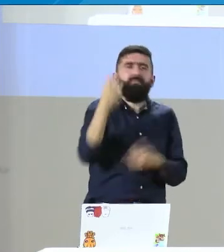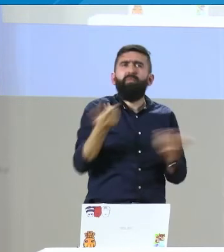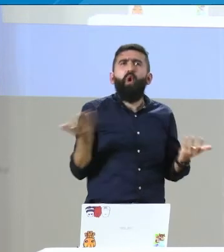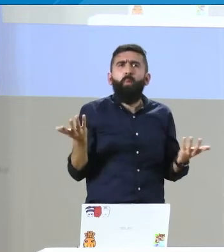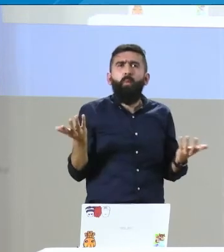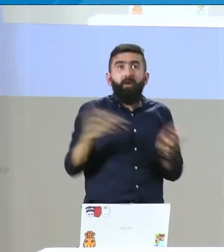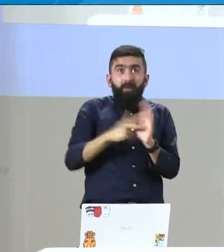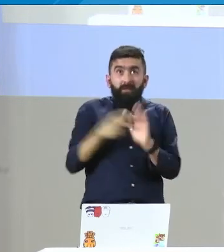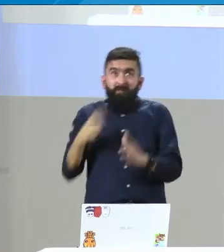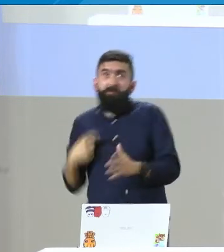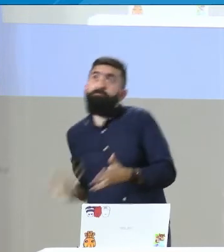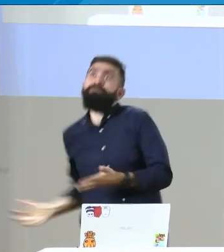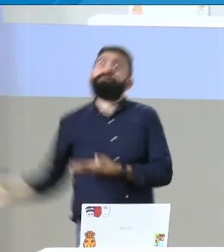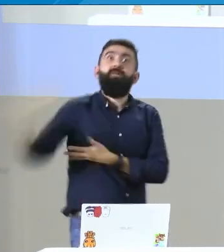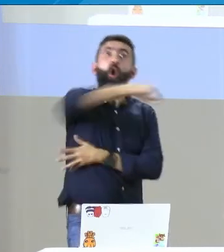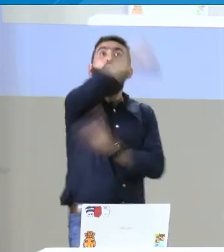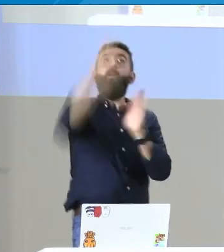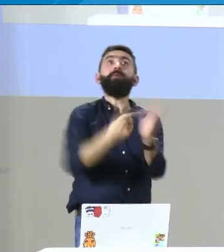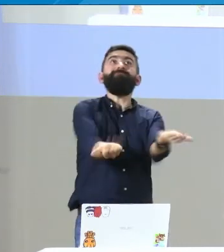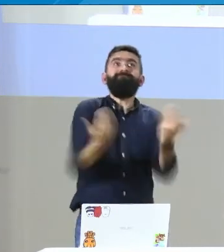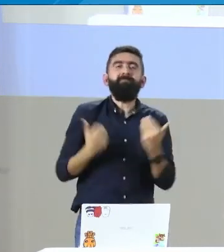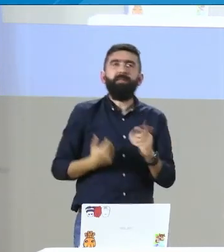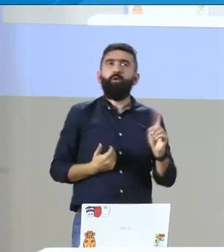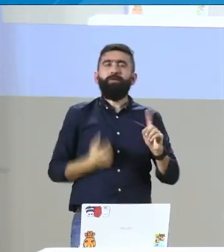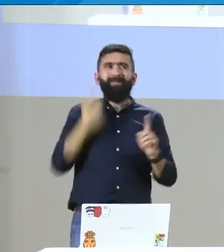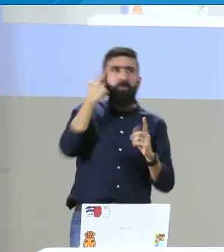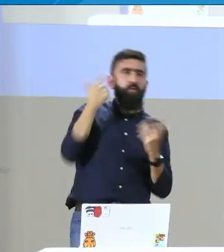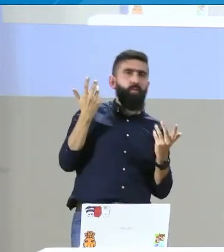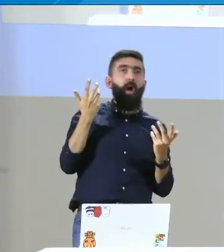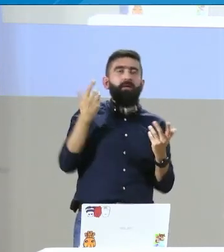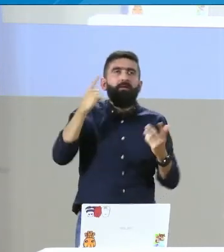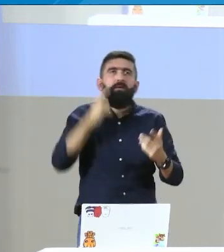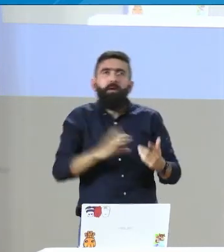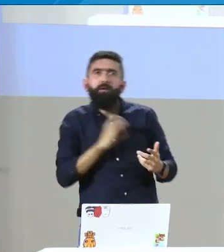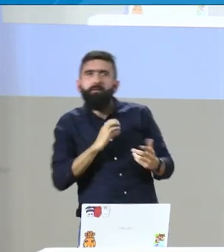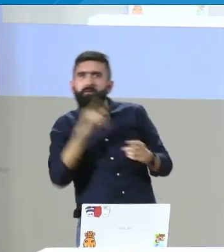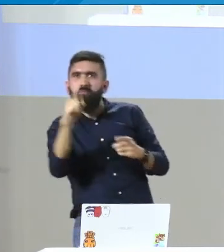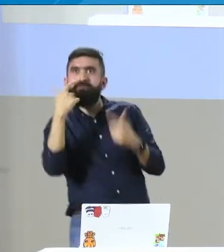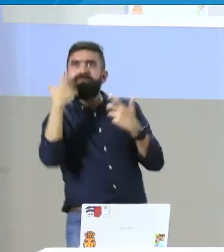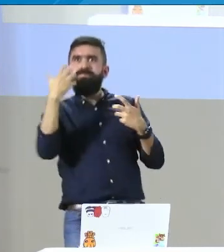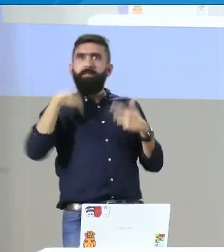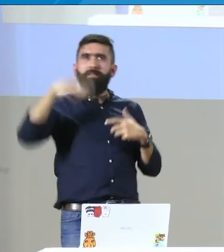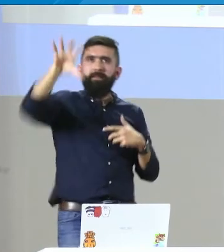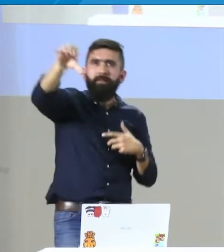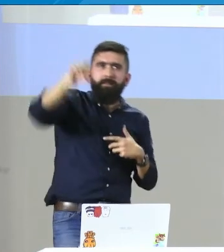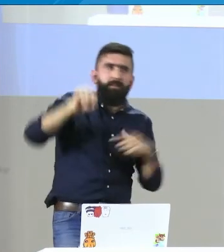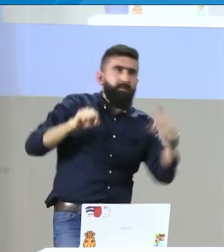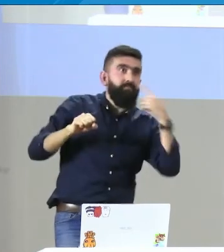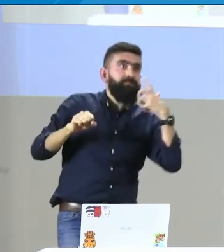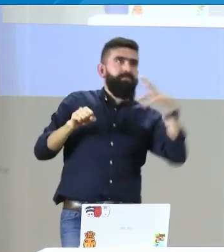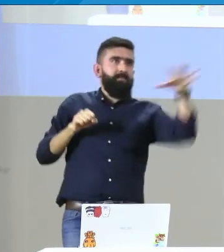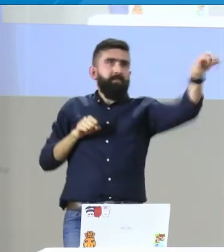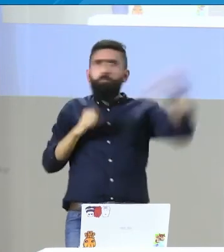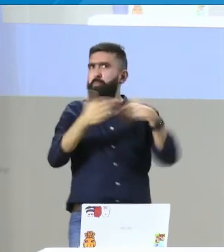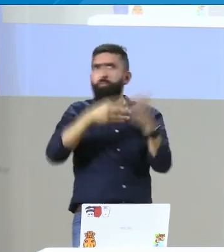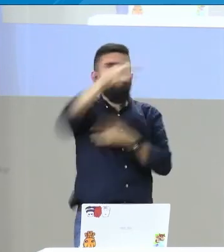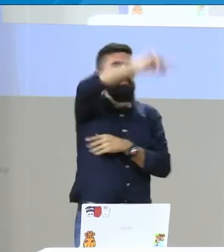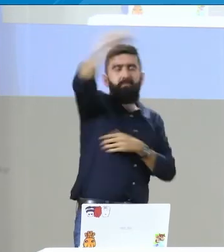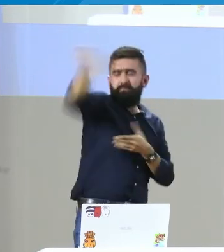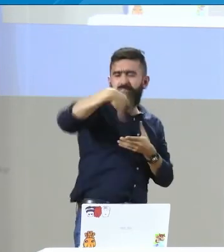personas que se comunican con códigos caseros que se encuentran en sus casas, entonces yo no puedo o nosotros no podemos pretender llegar al 100%